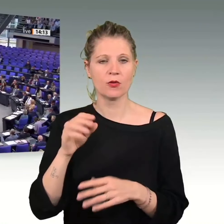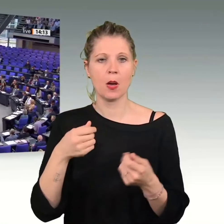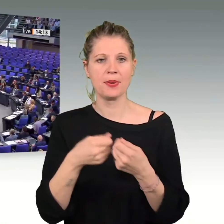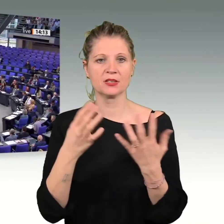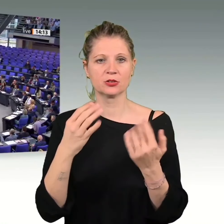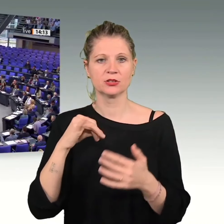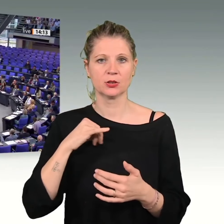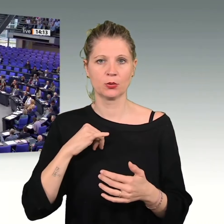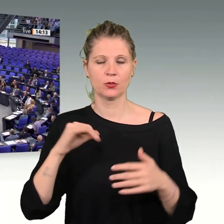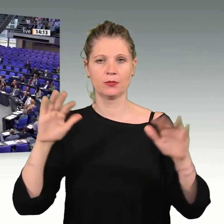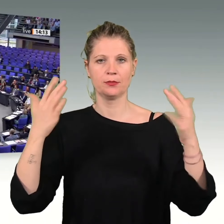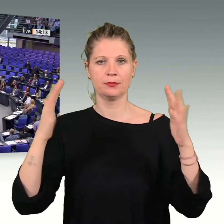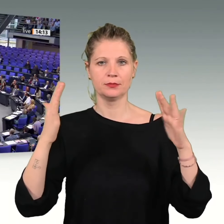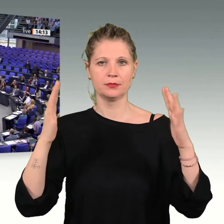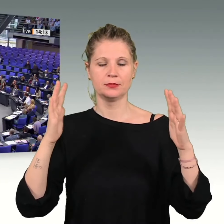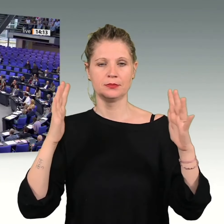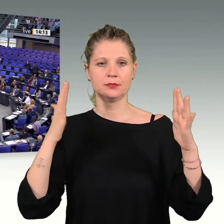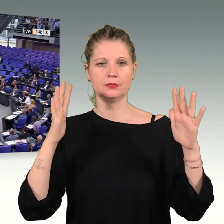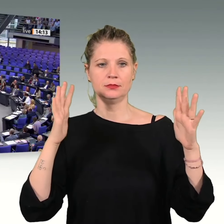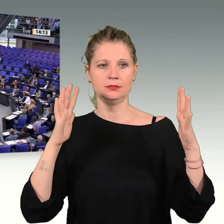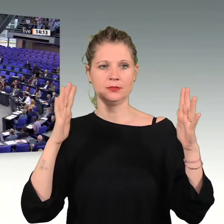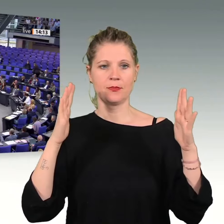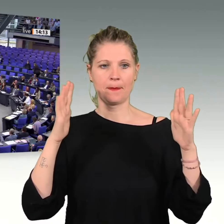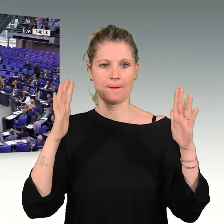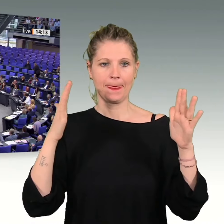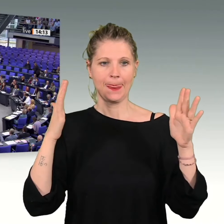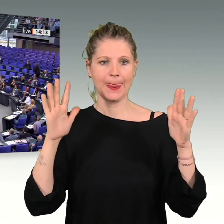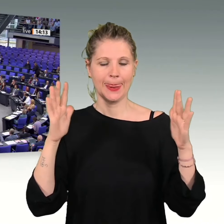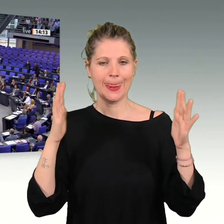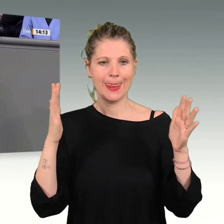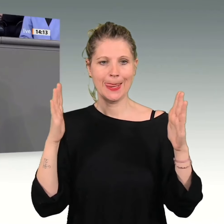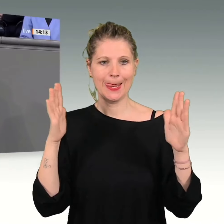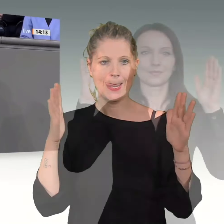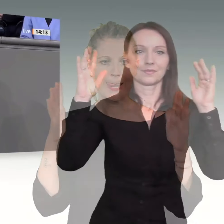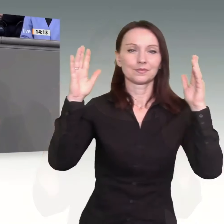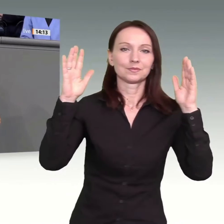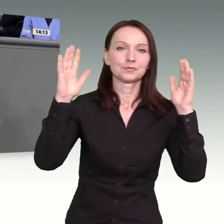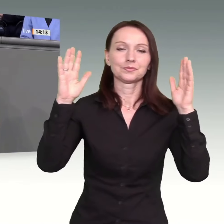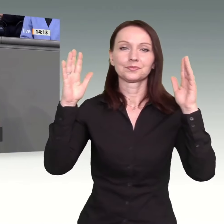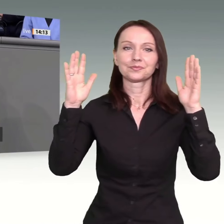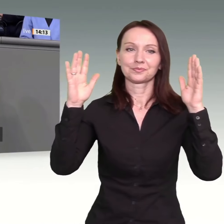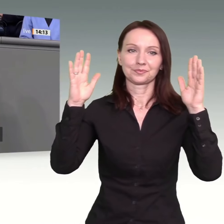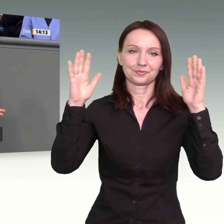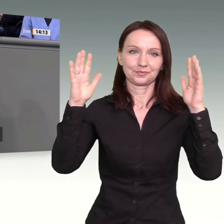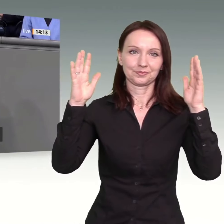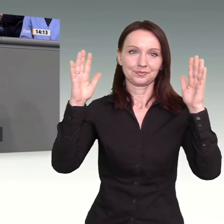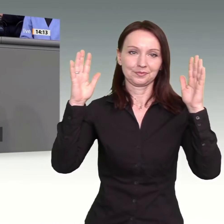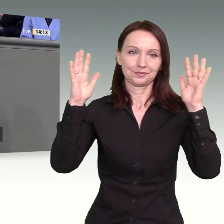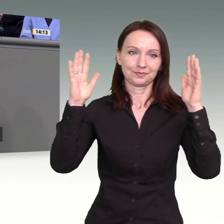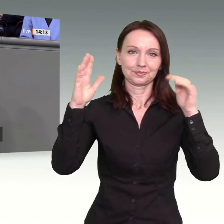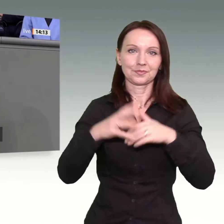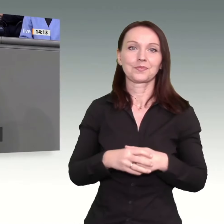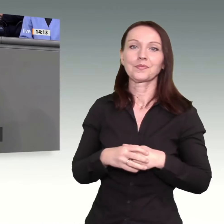Der demografische Wandel kommt. Damit müssen wir umgehen und dafür sorgen, dass es ein Wandel zum Besseren wird. Deswegen